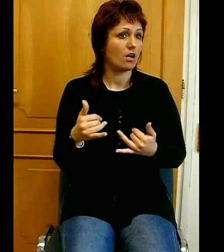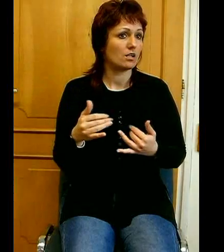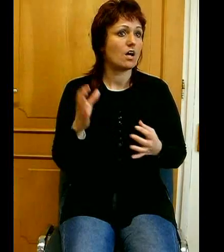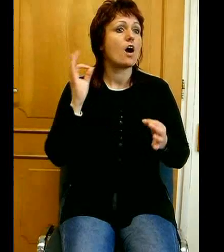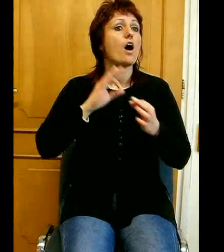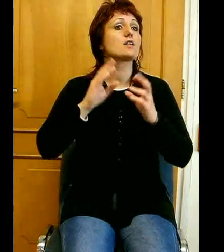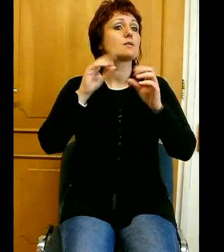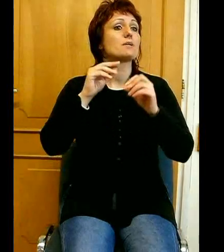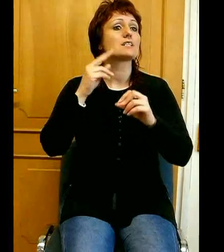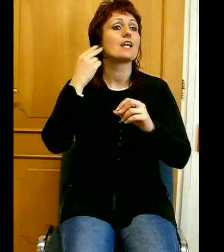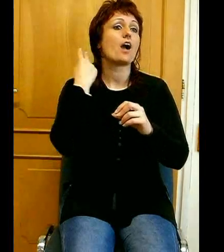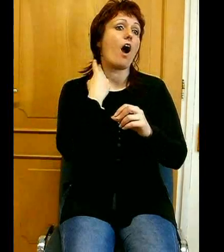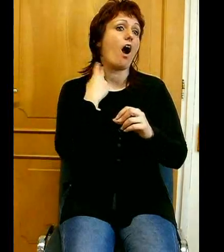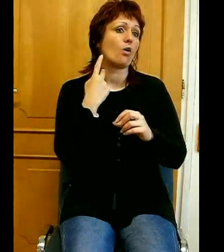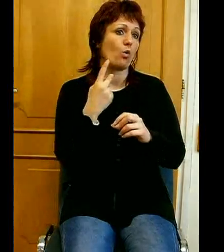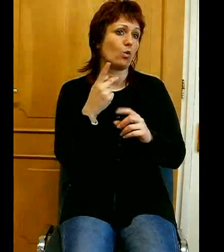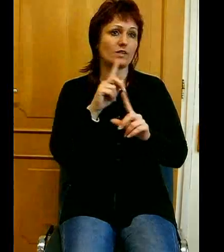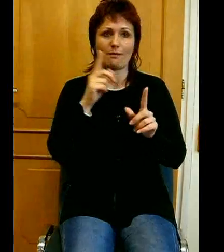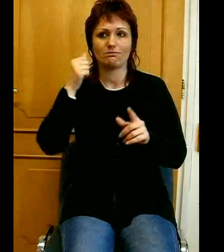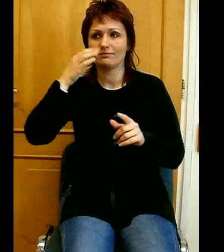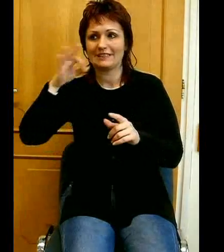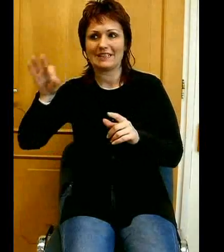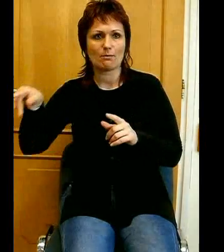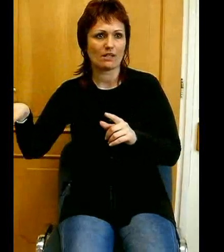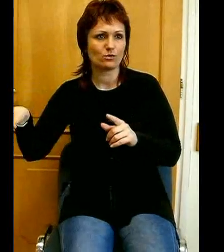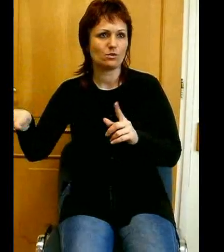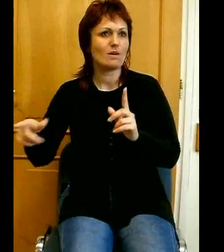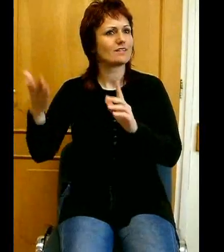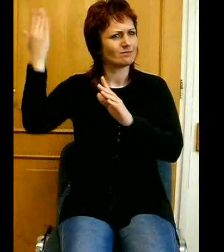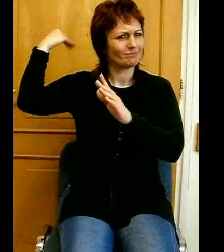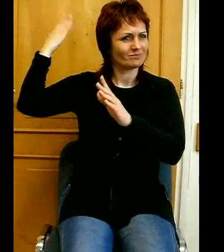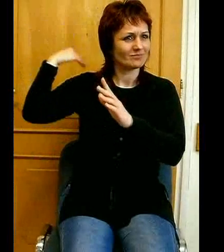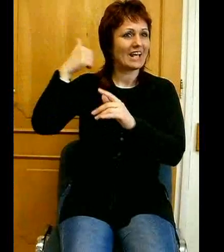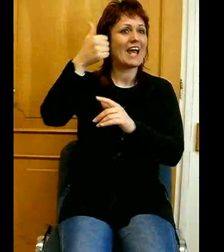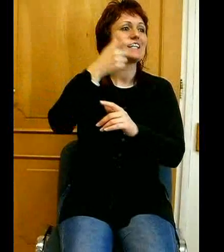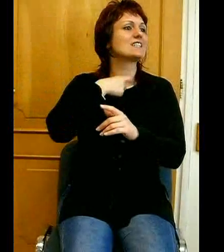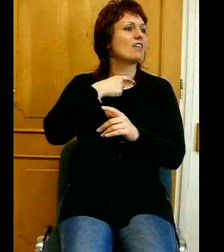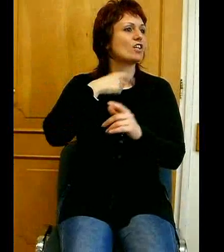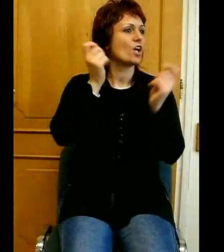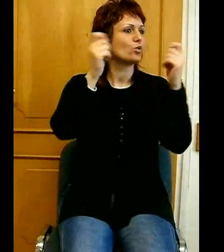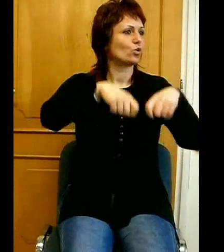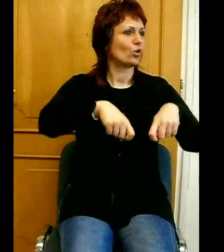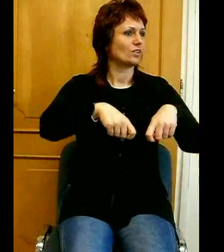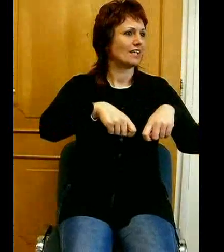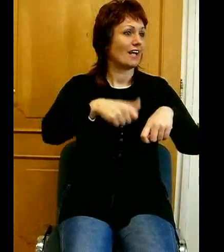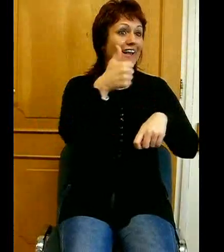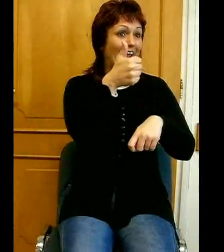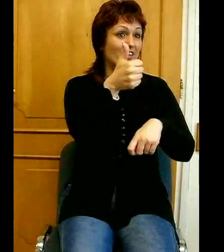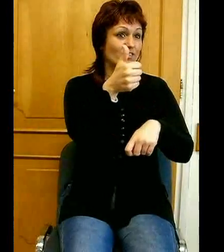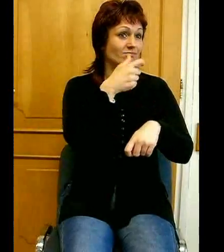és nem németül, mert annak idején egyetlen szavazat döntötte ezt el. Egyetlen szavazat is nagyon